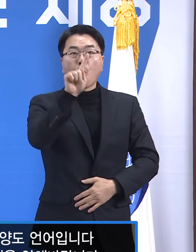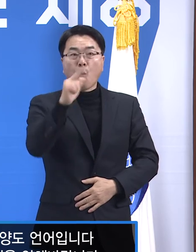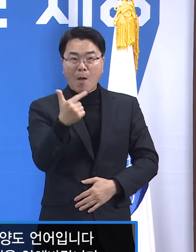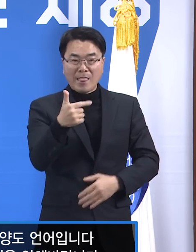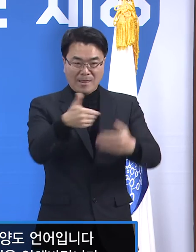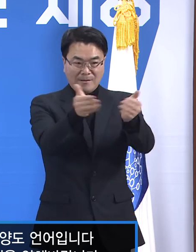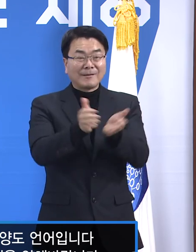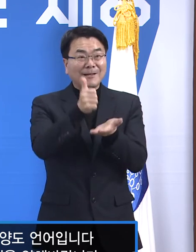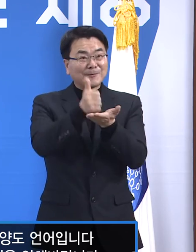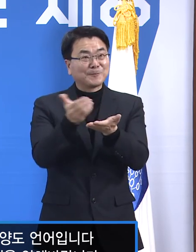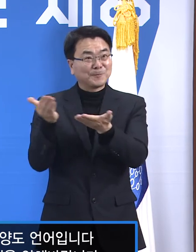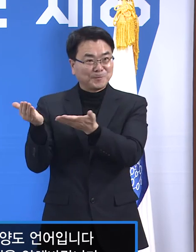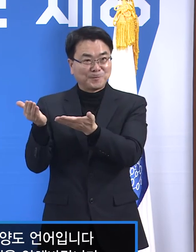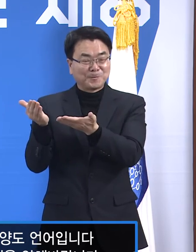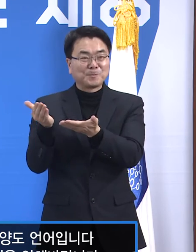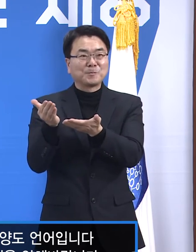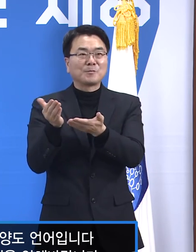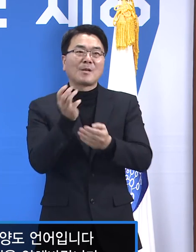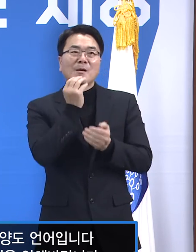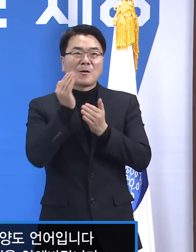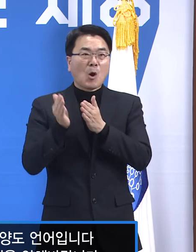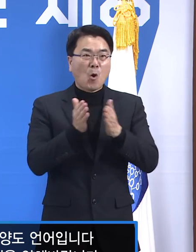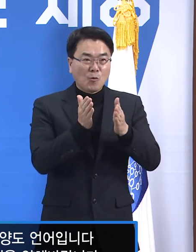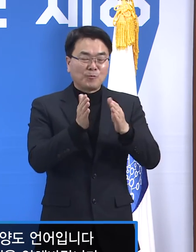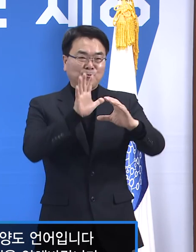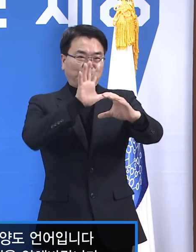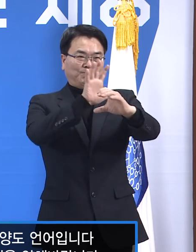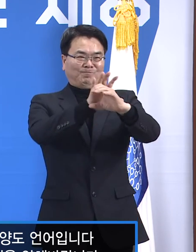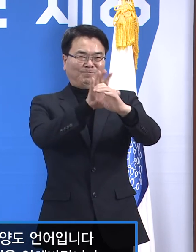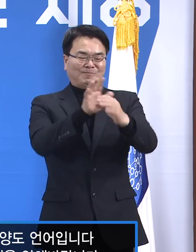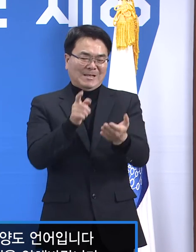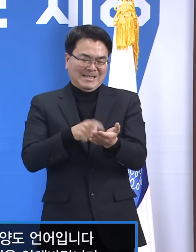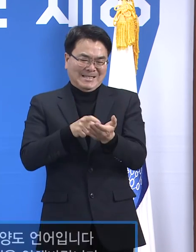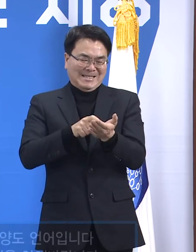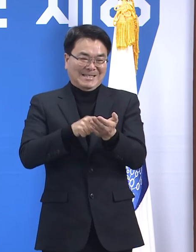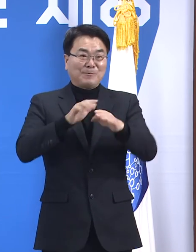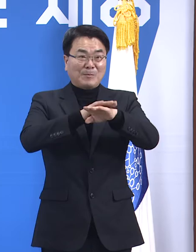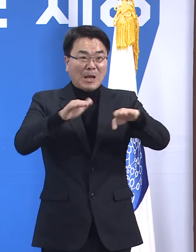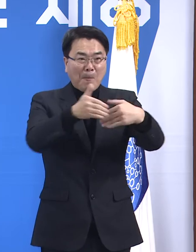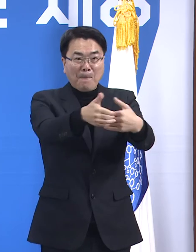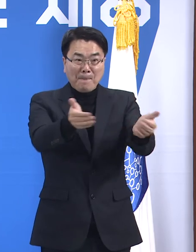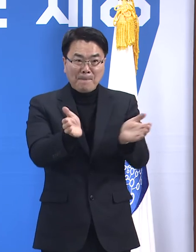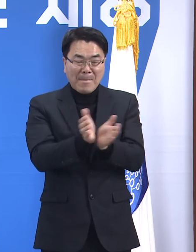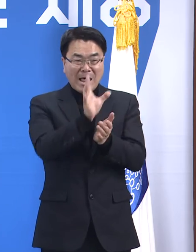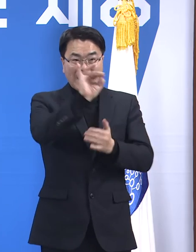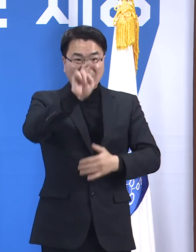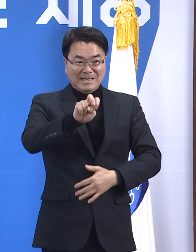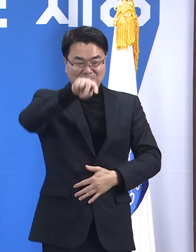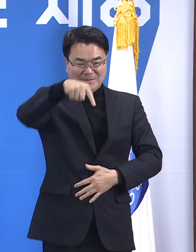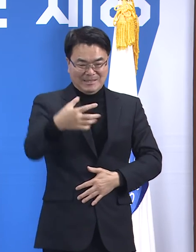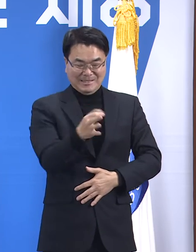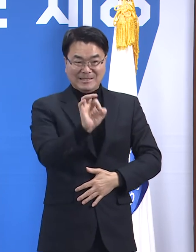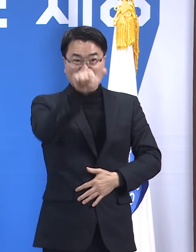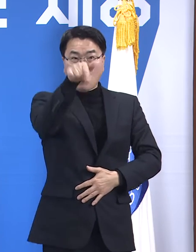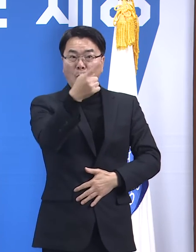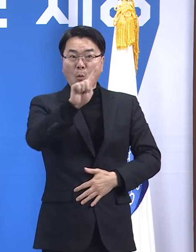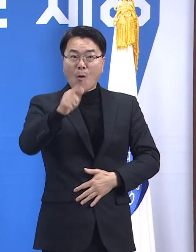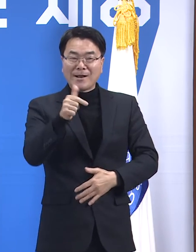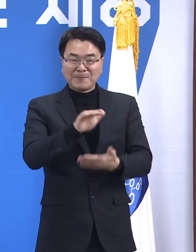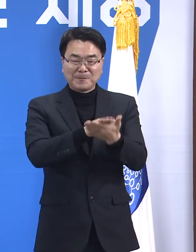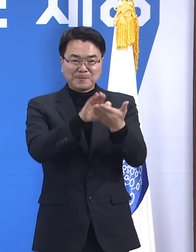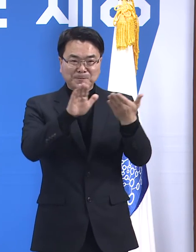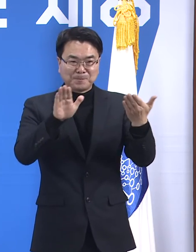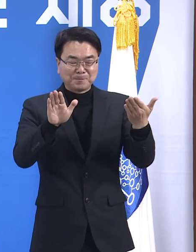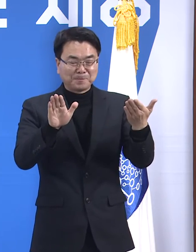안녕하십니까 경기도 코로나19 긴급대응단 임승관입니다. 1월 26일 화요일 경기도